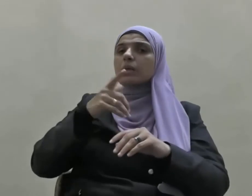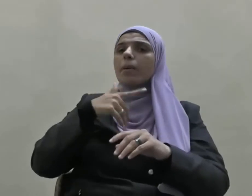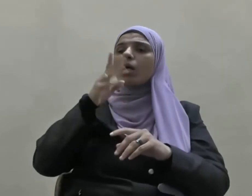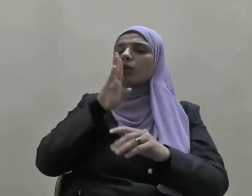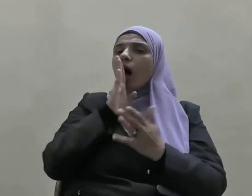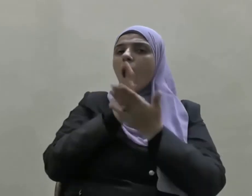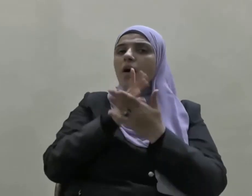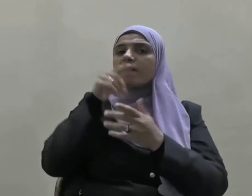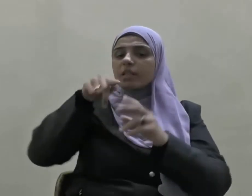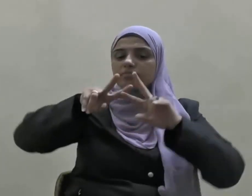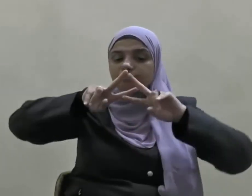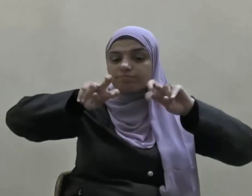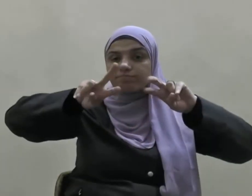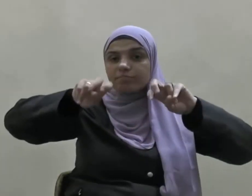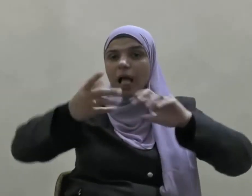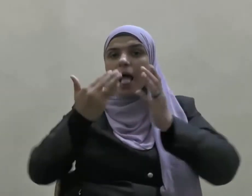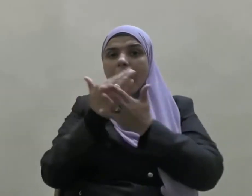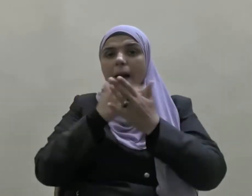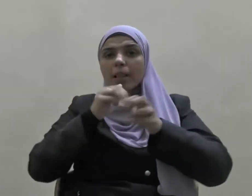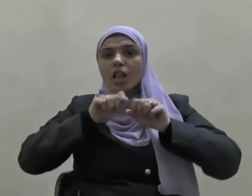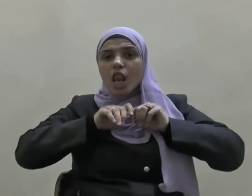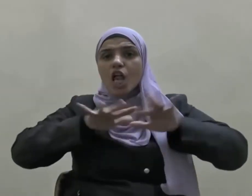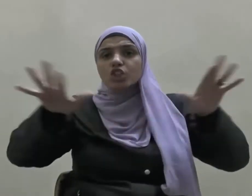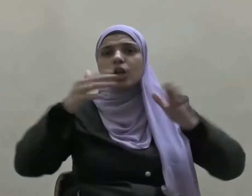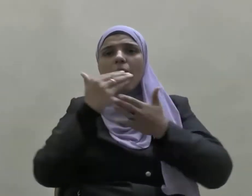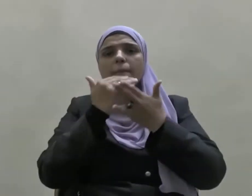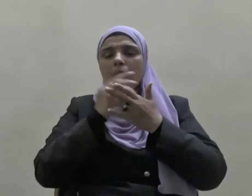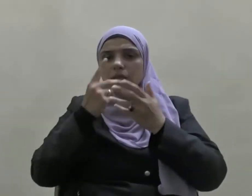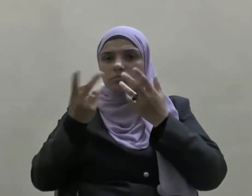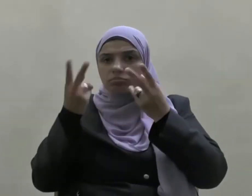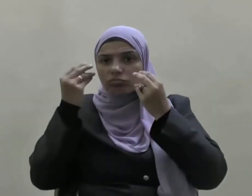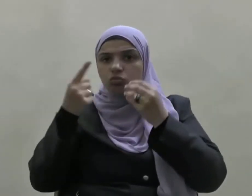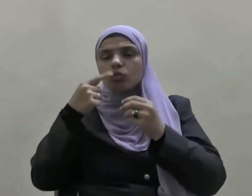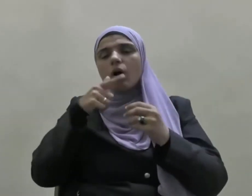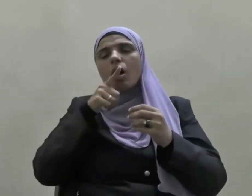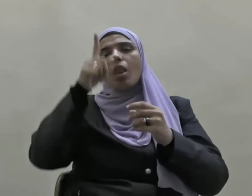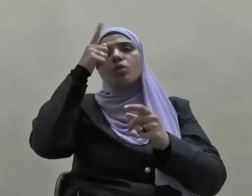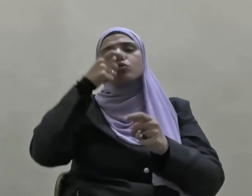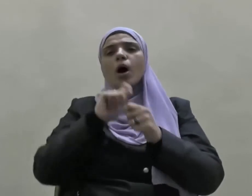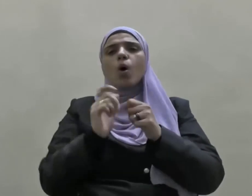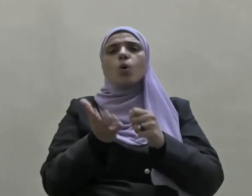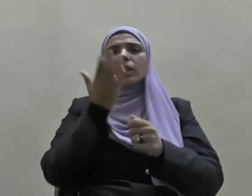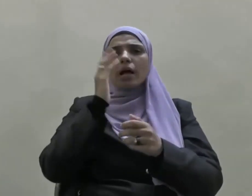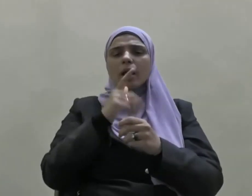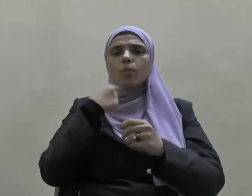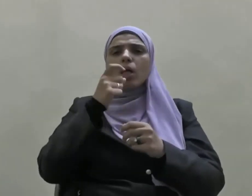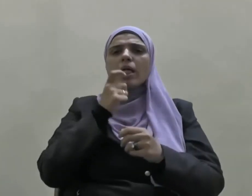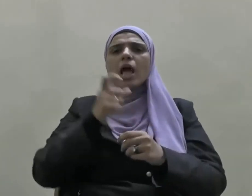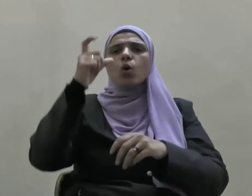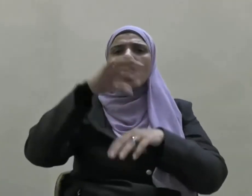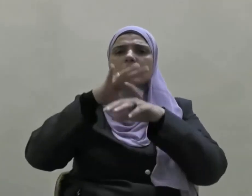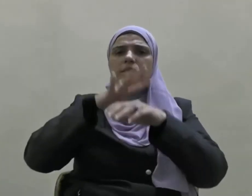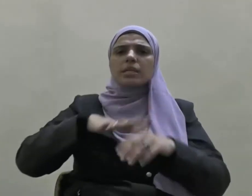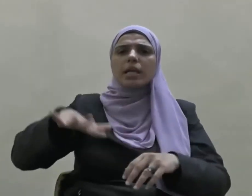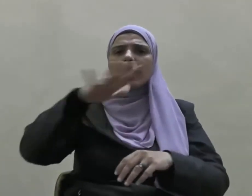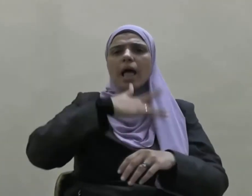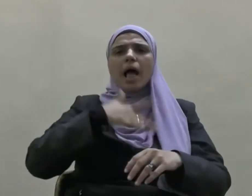والتأني قبل نشرها في المجتمع قال تعالى يا أيها